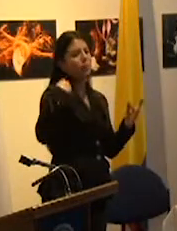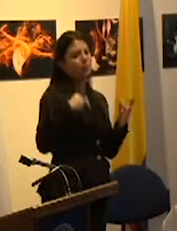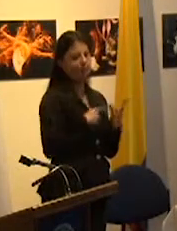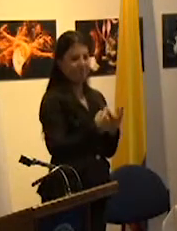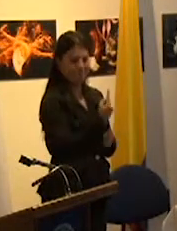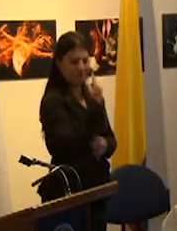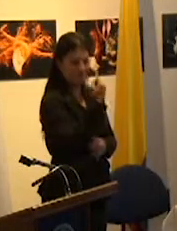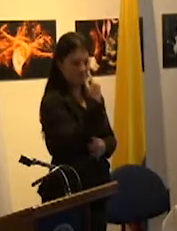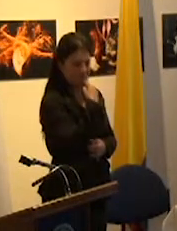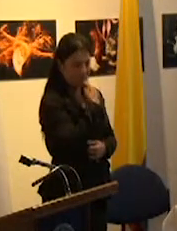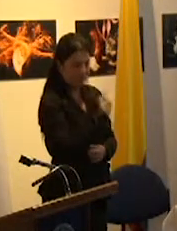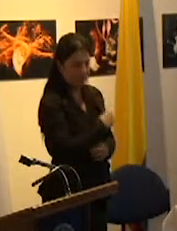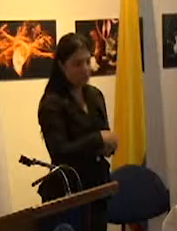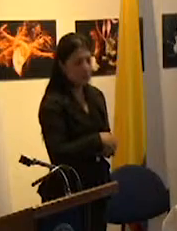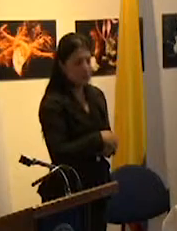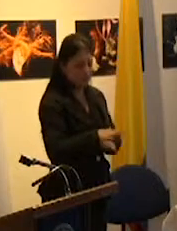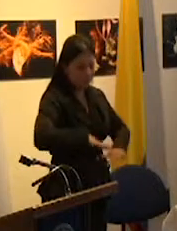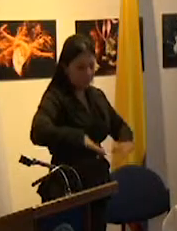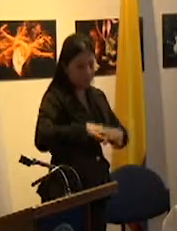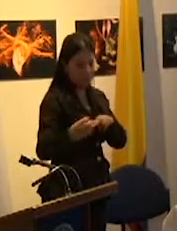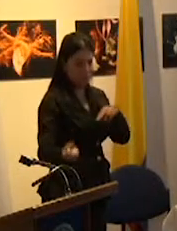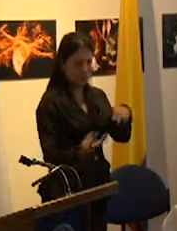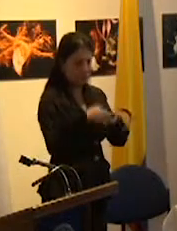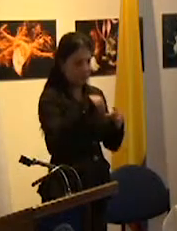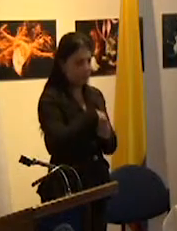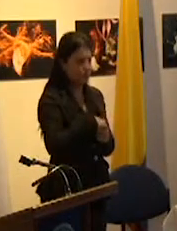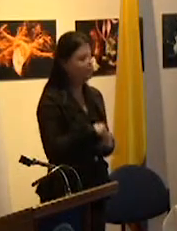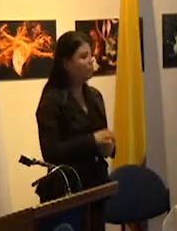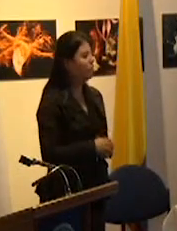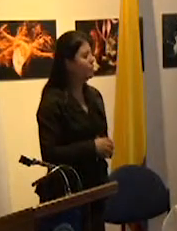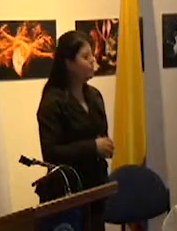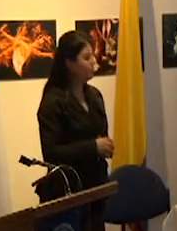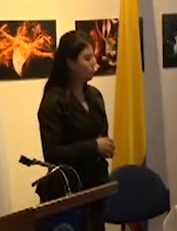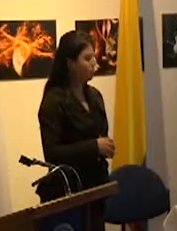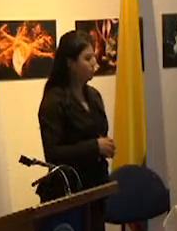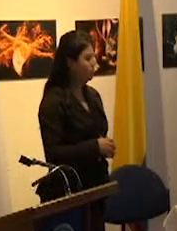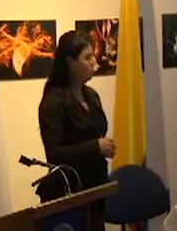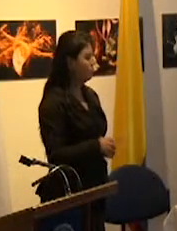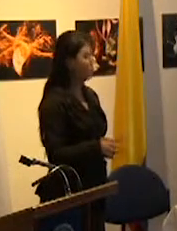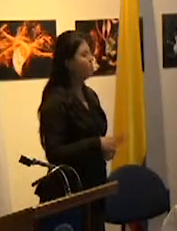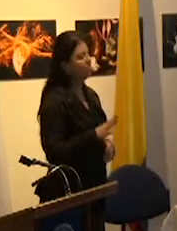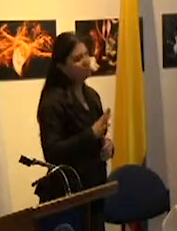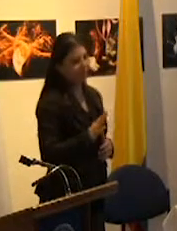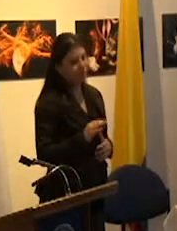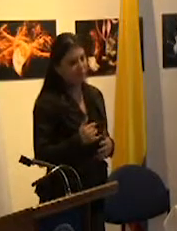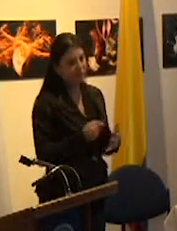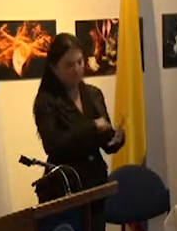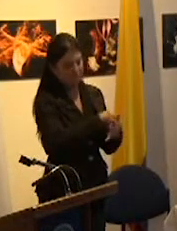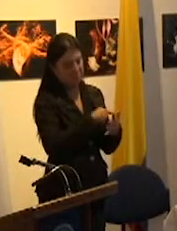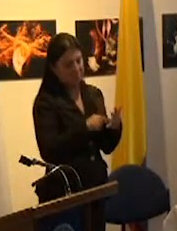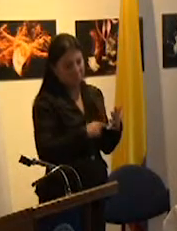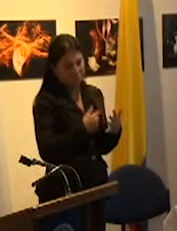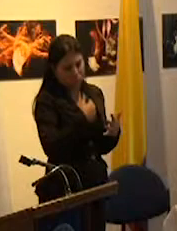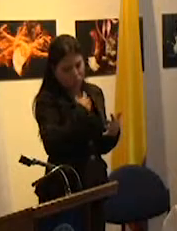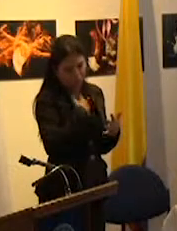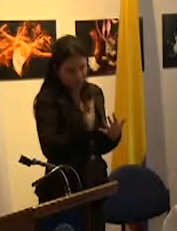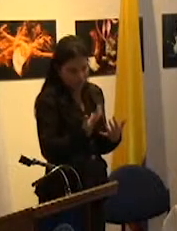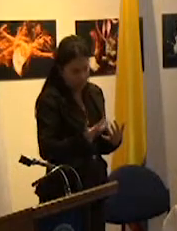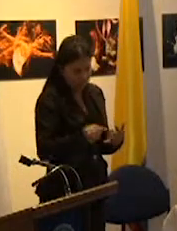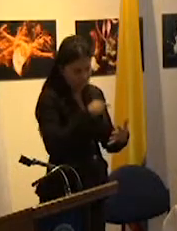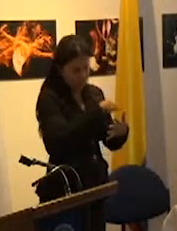subjetivación política en el ámbito escolar condujo a estas cuestiones que me gustaría